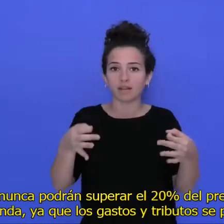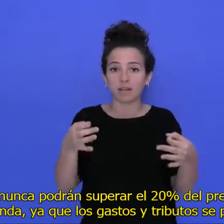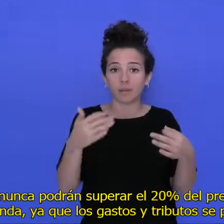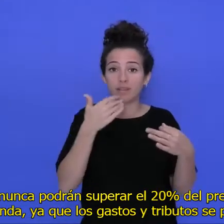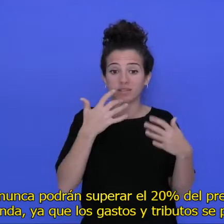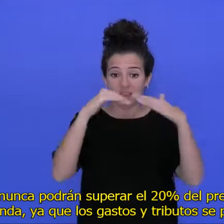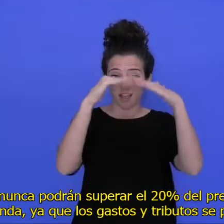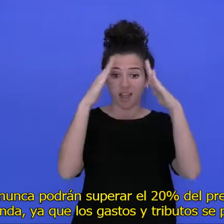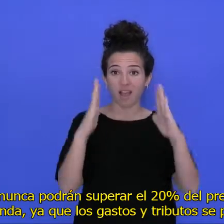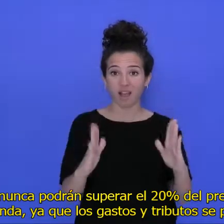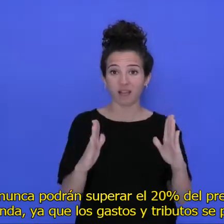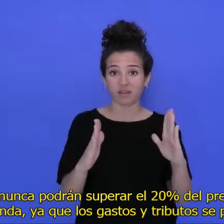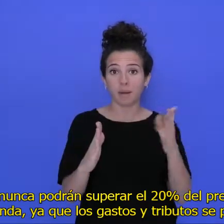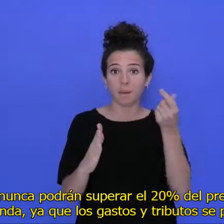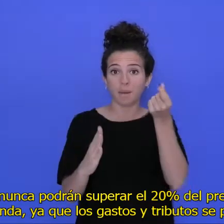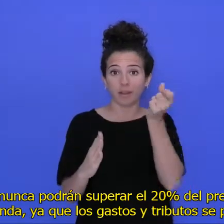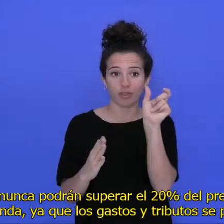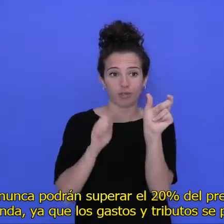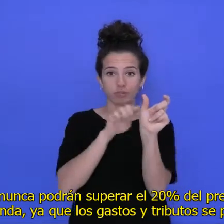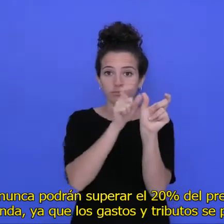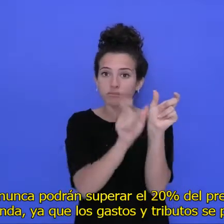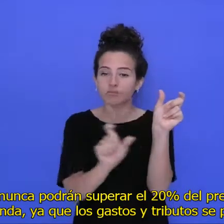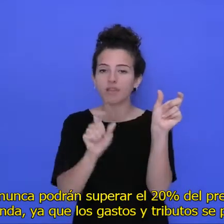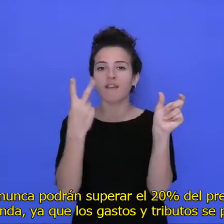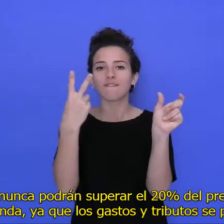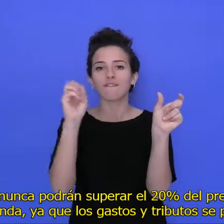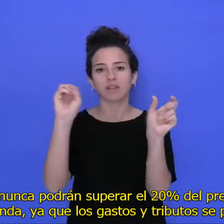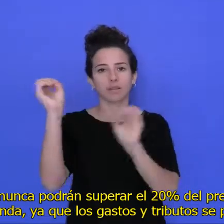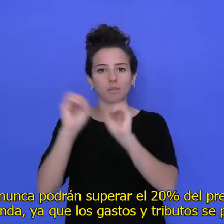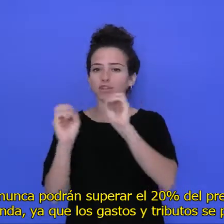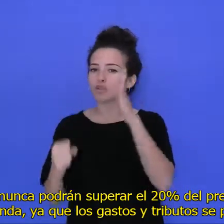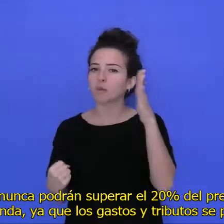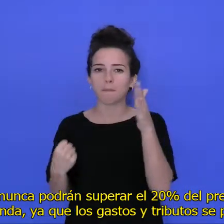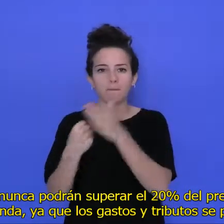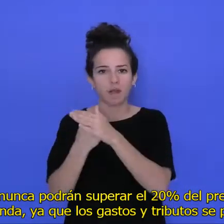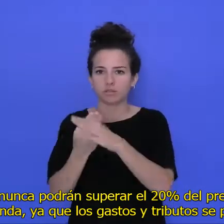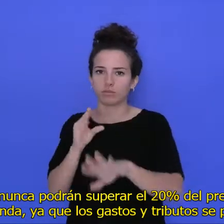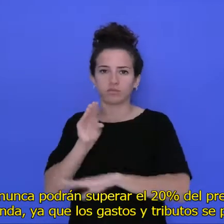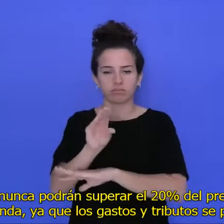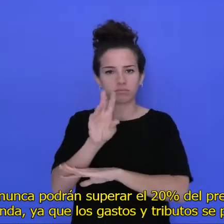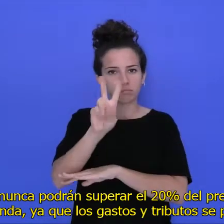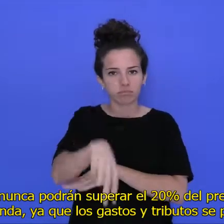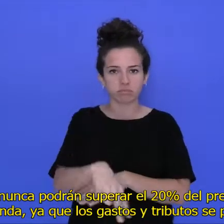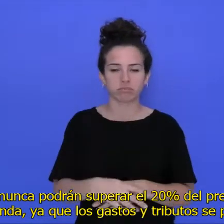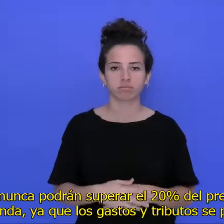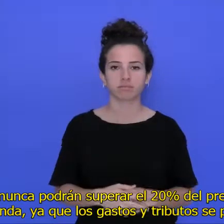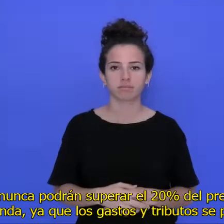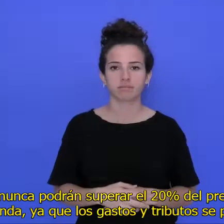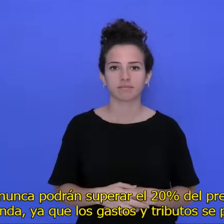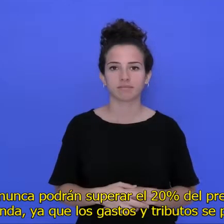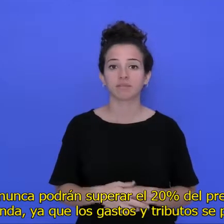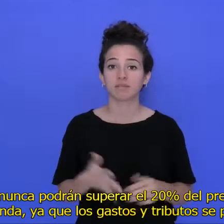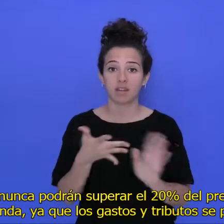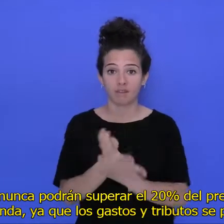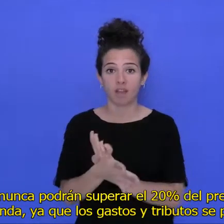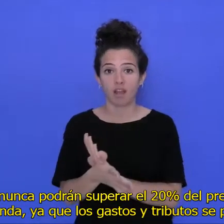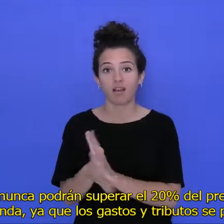aunque nunca podrán superar el 20% del precio de compra de la vivienda, ya que los